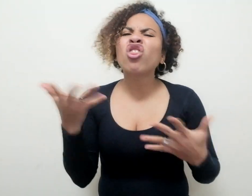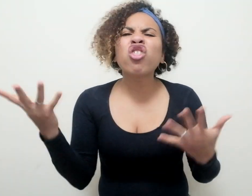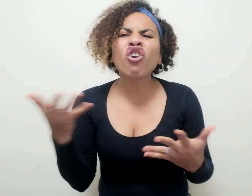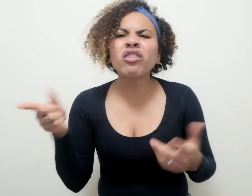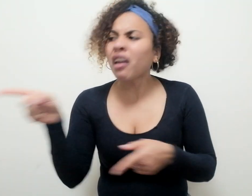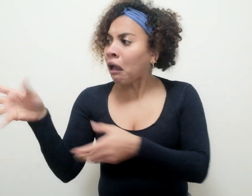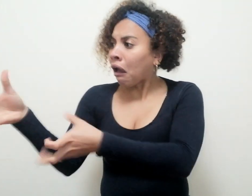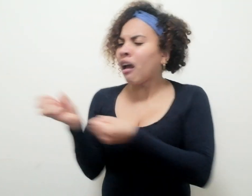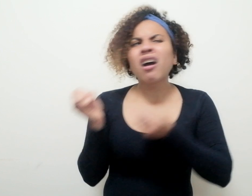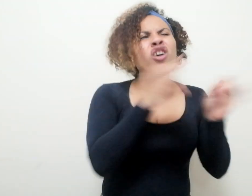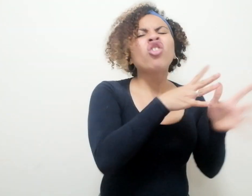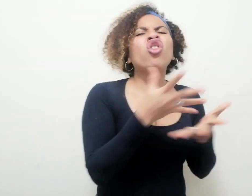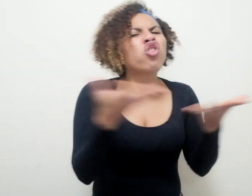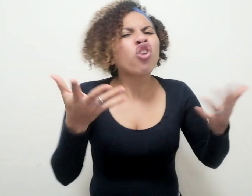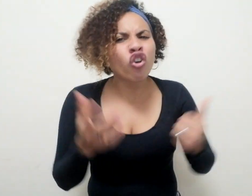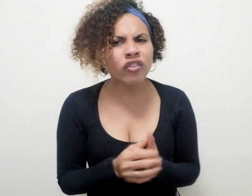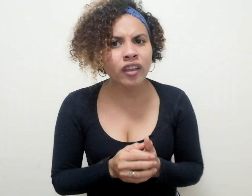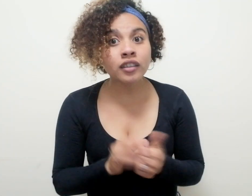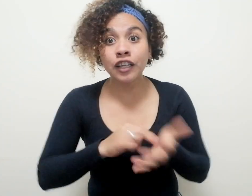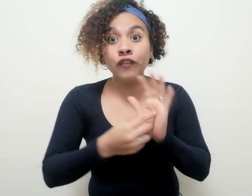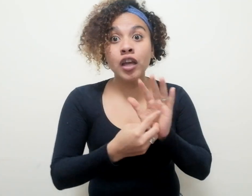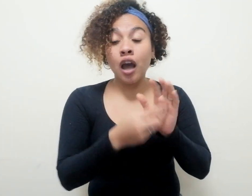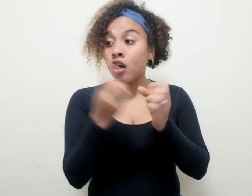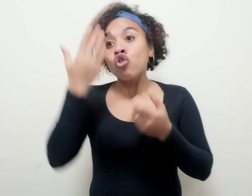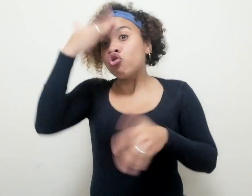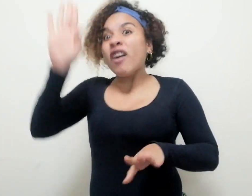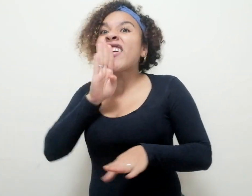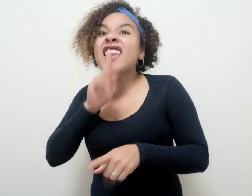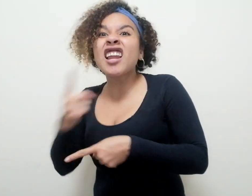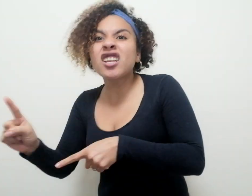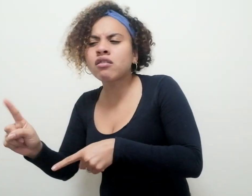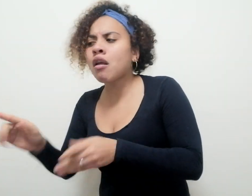parar esos huesos doblemente descojados de carne e identidad.